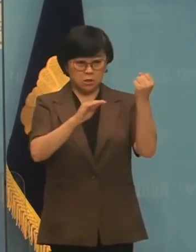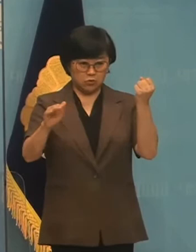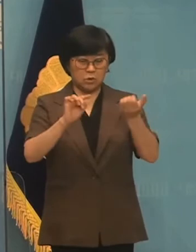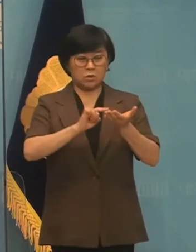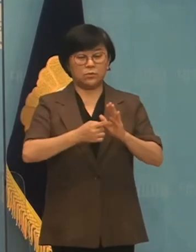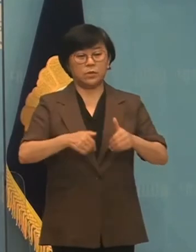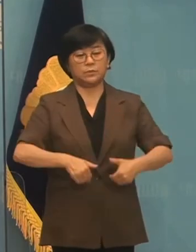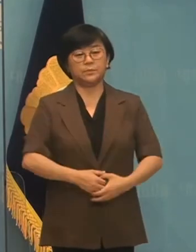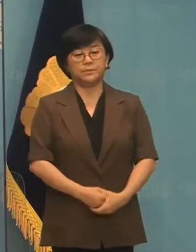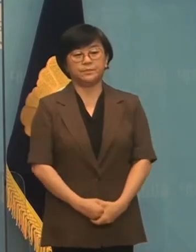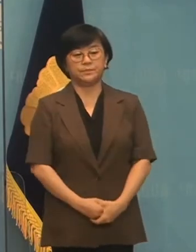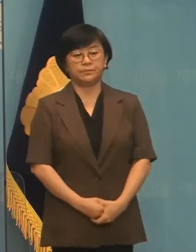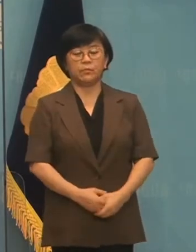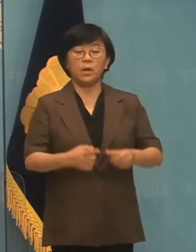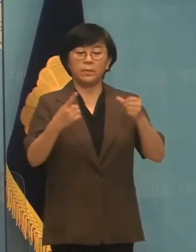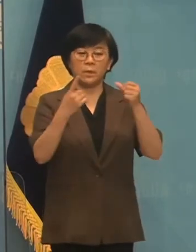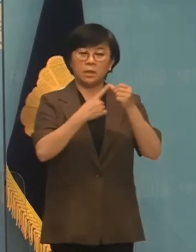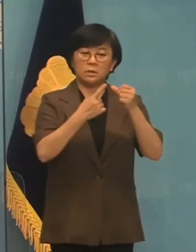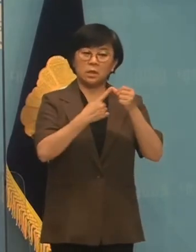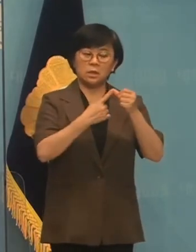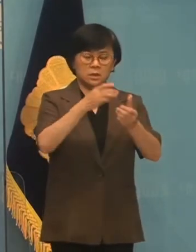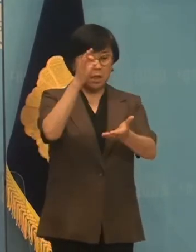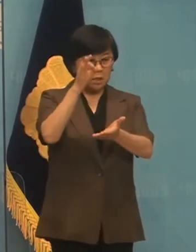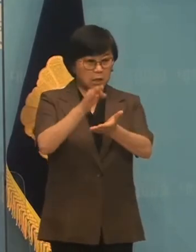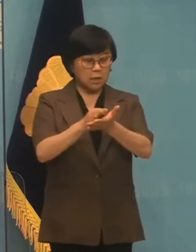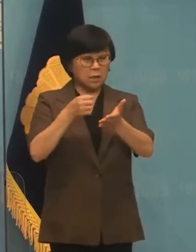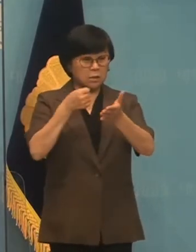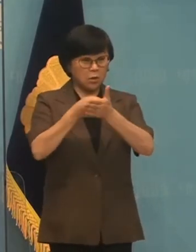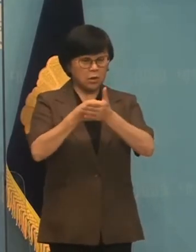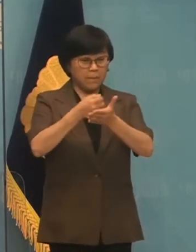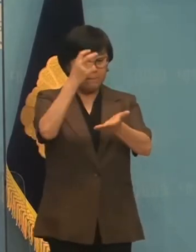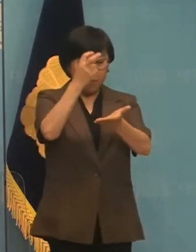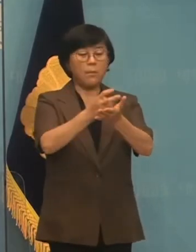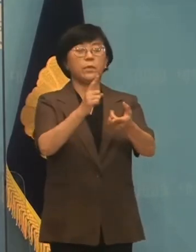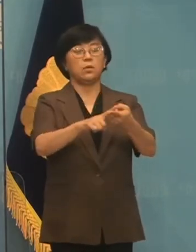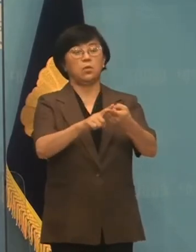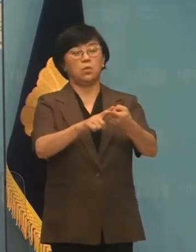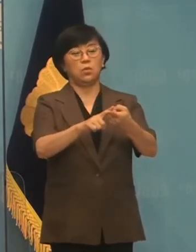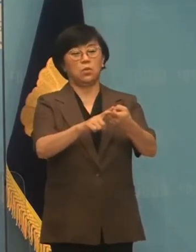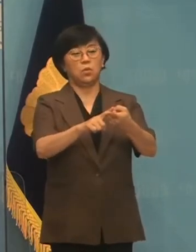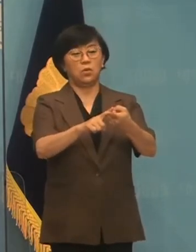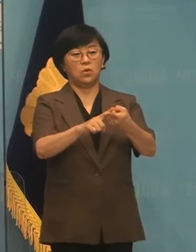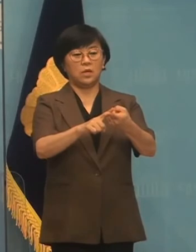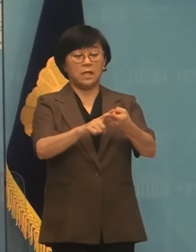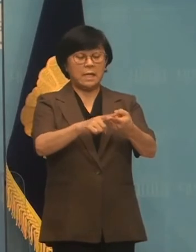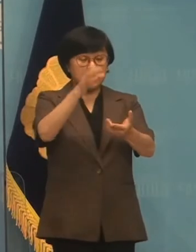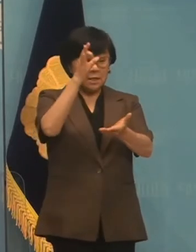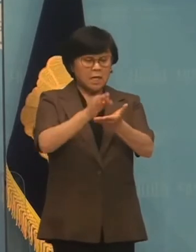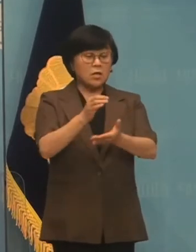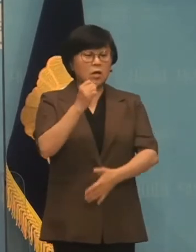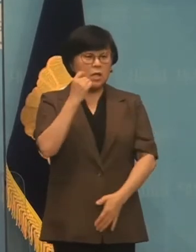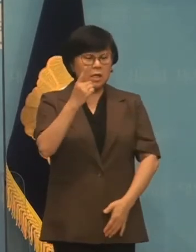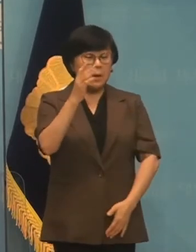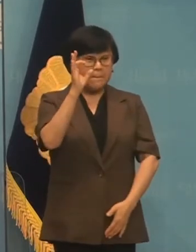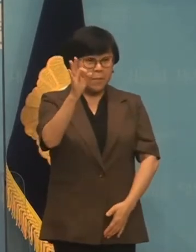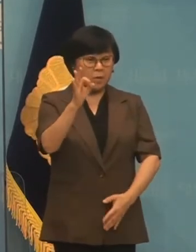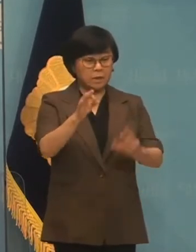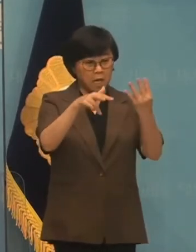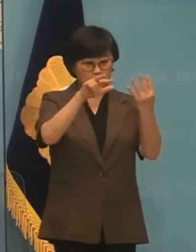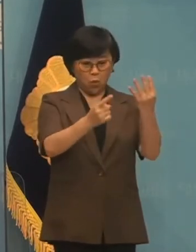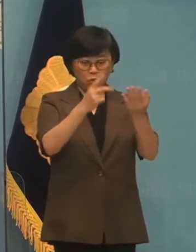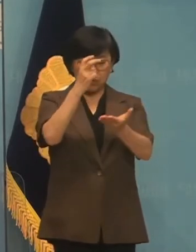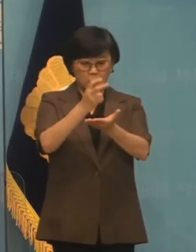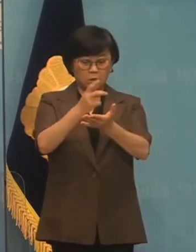제시해야 합니다. 첫째, 최저임금 결정은 법대로 하면 됩니다. 최저임금법 4조 규정대로